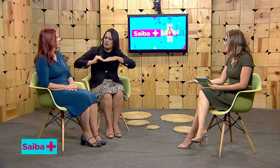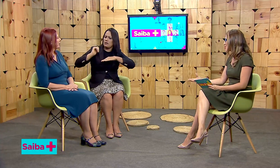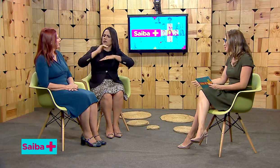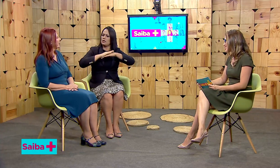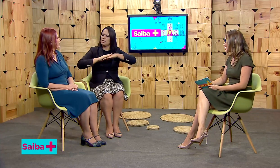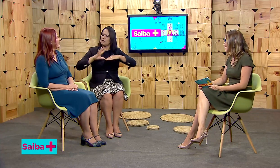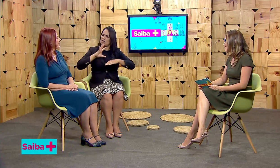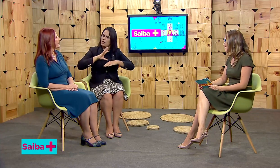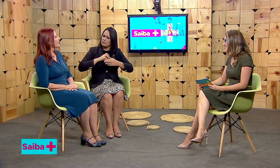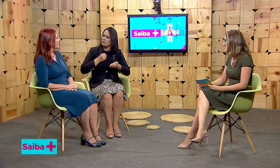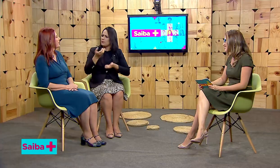amorosa, né?